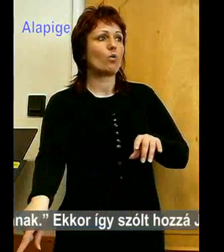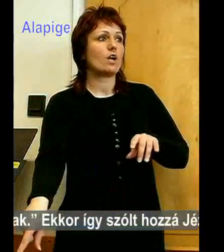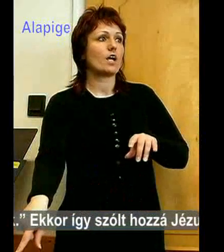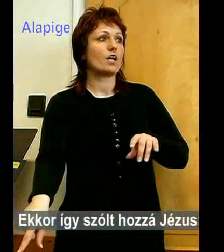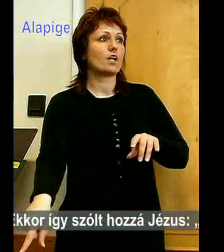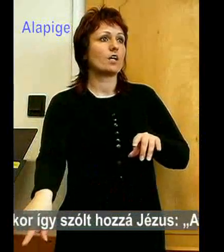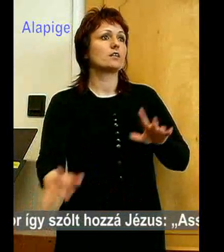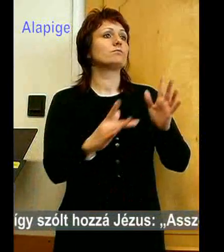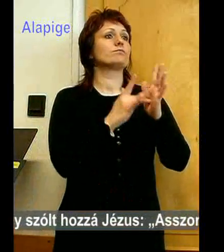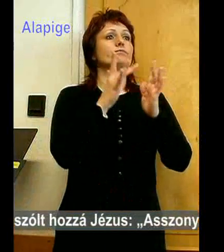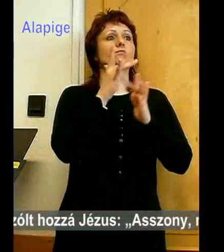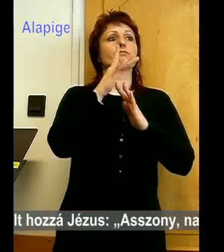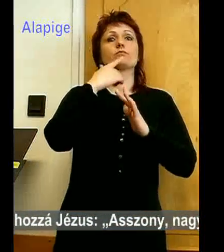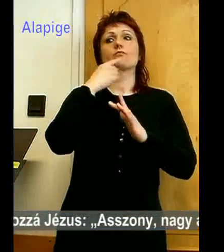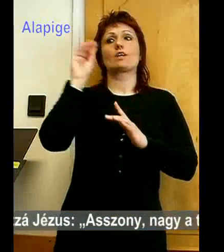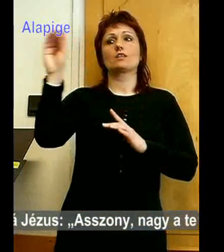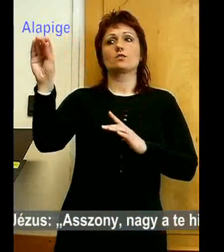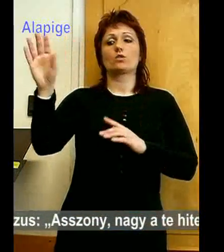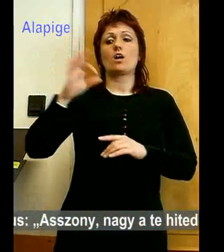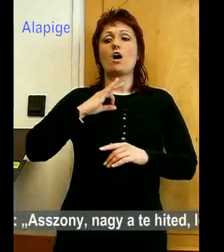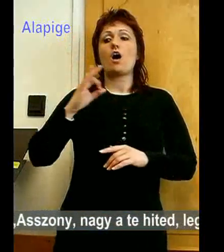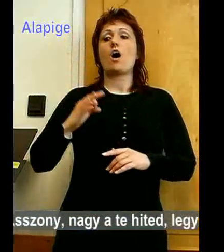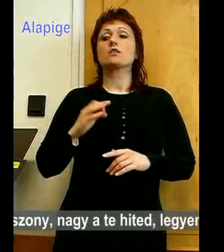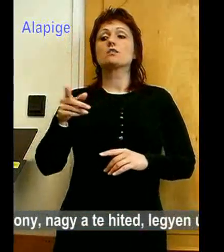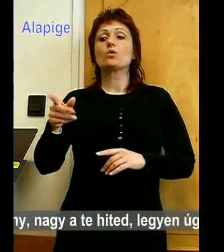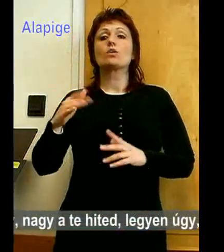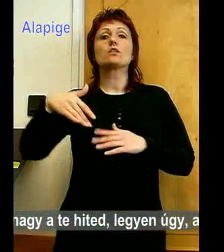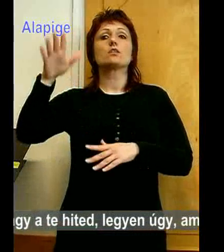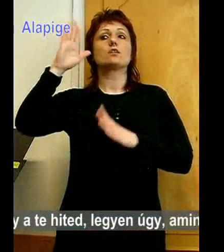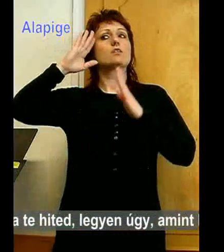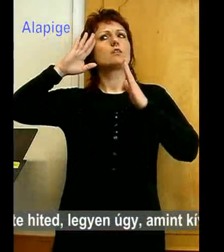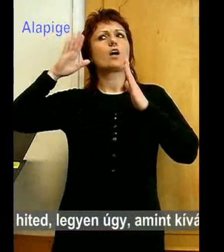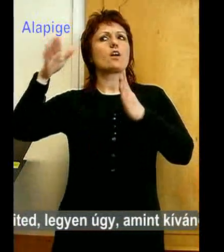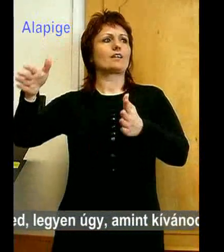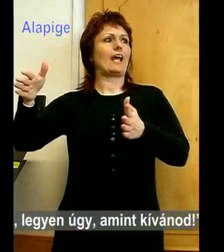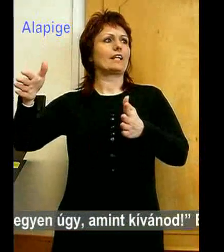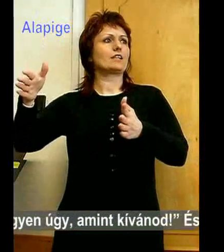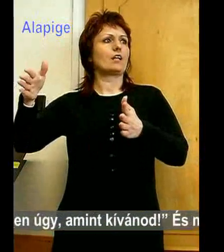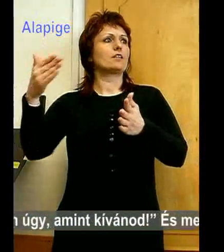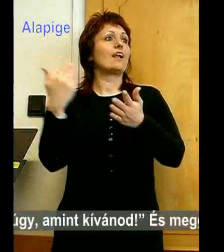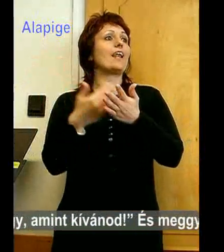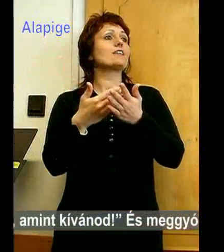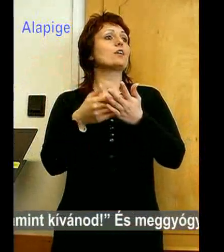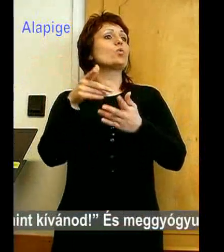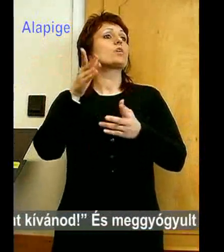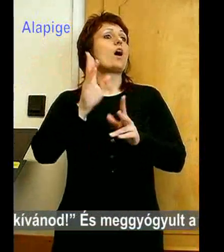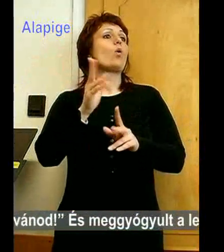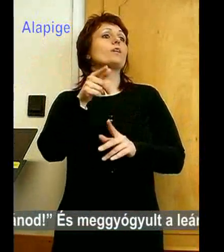Jézus. Az asszony, nagy a te hited. Legyen úgy, amint kívánod. És